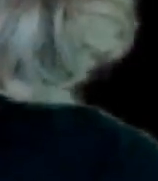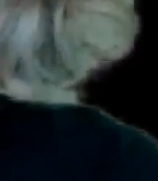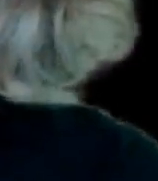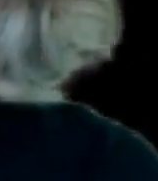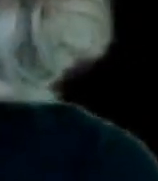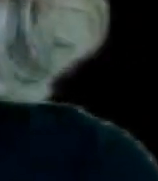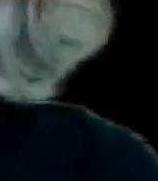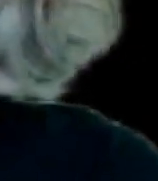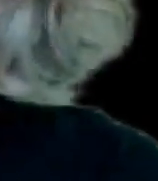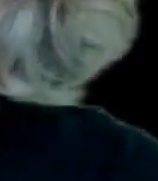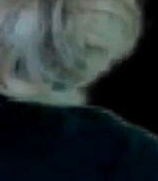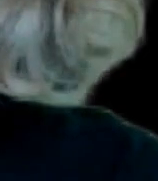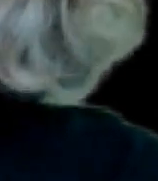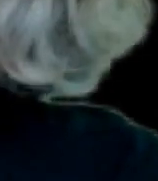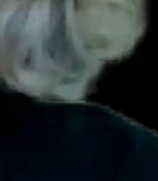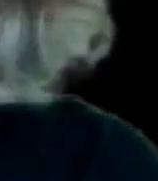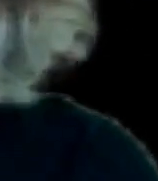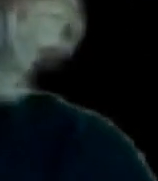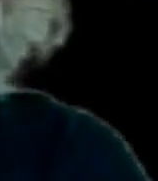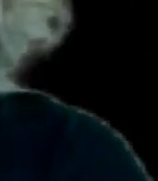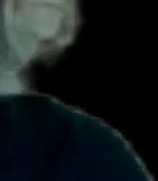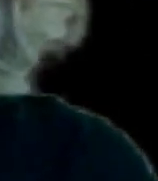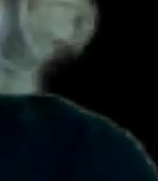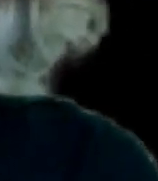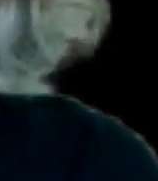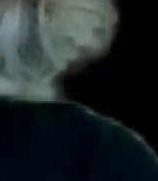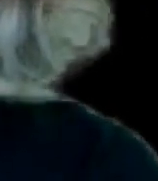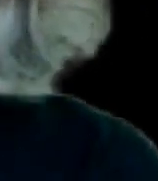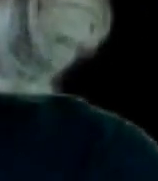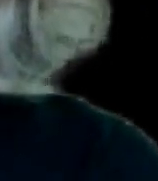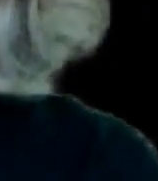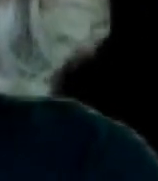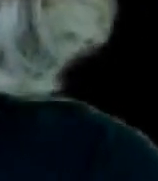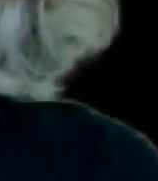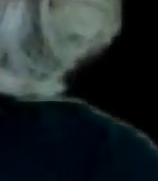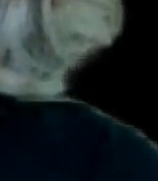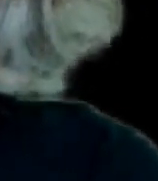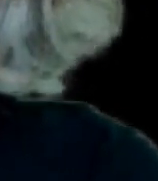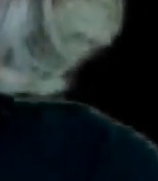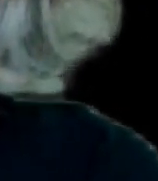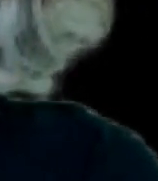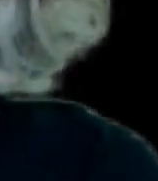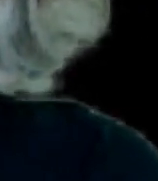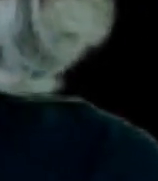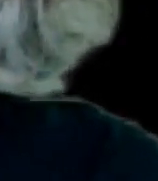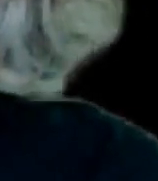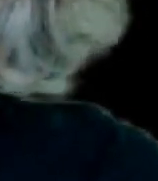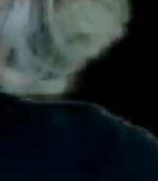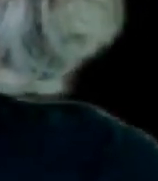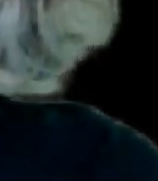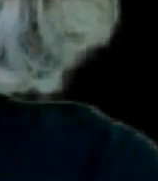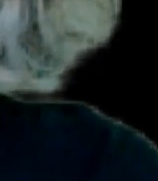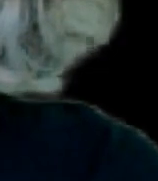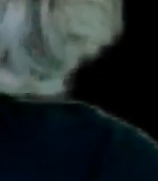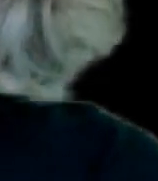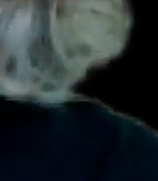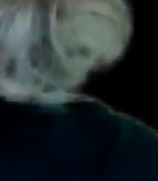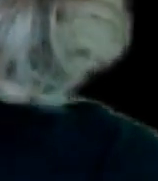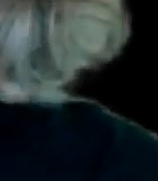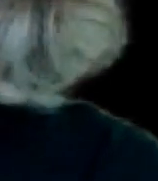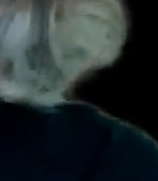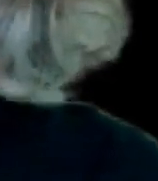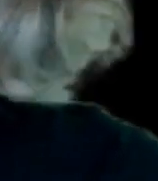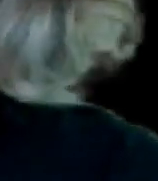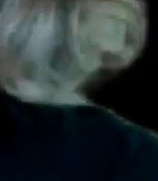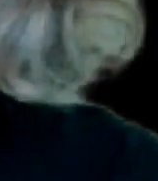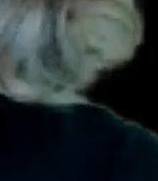Que era Estar en la mañanera Que era Ir a A hablar Por toda la población Que necesita Tantas cosas